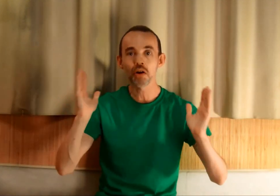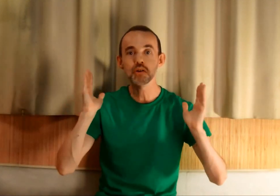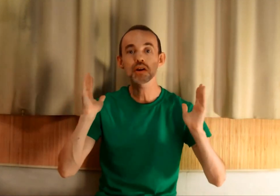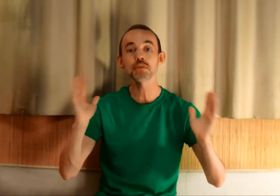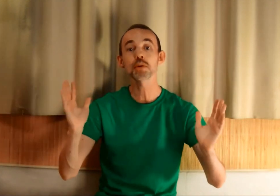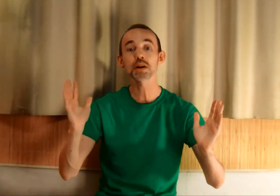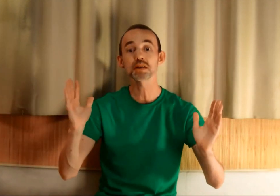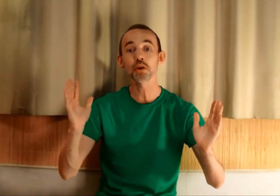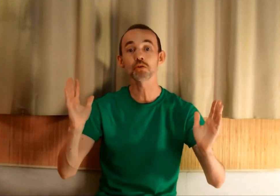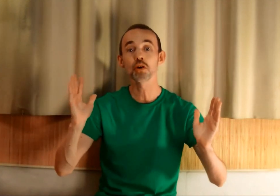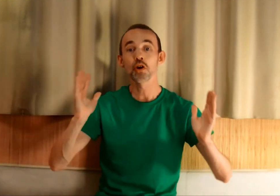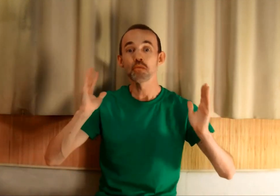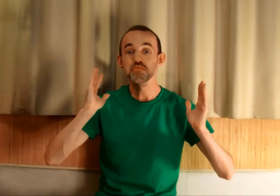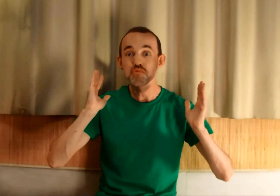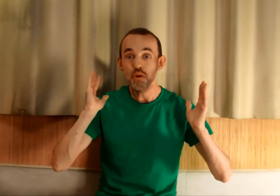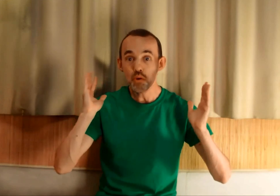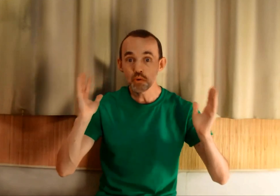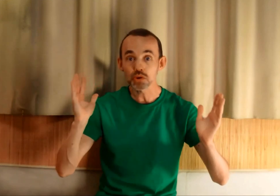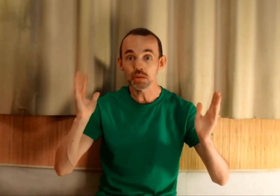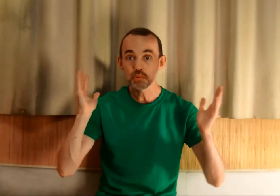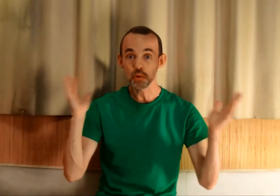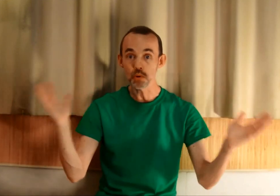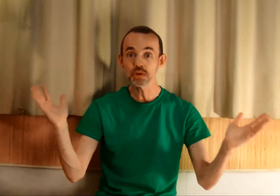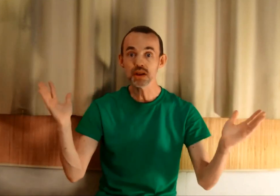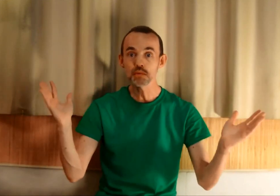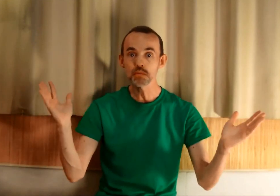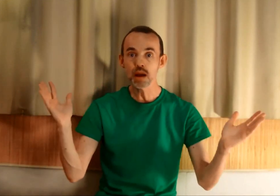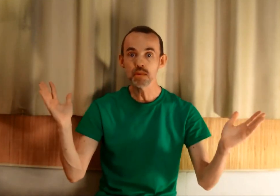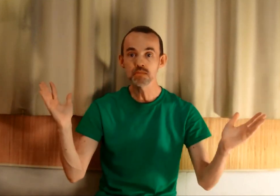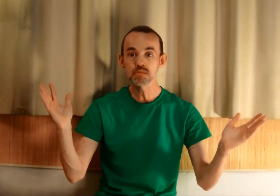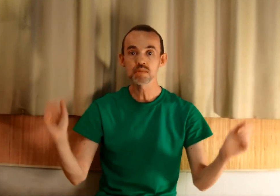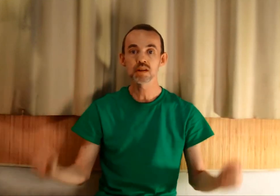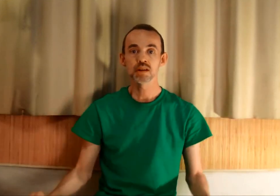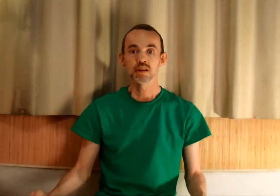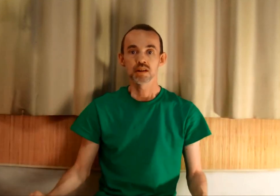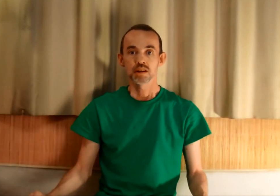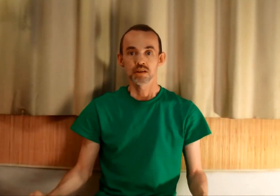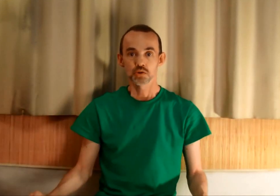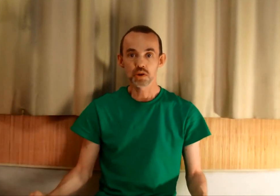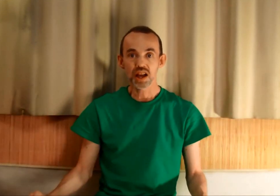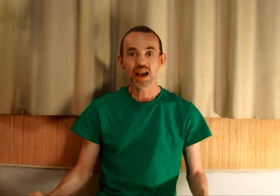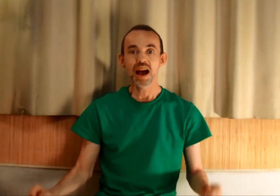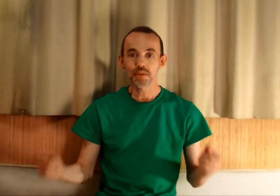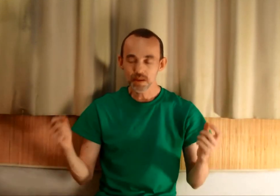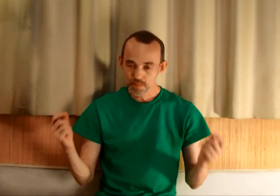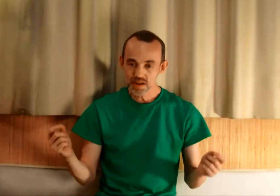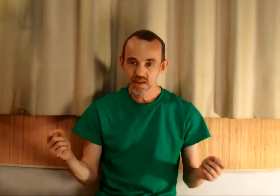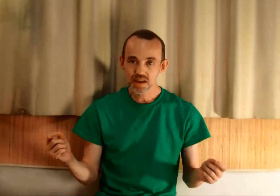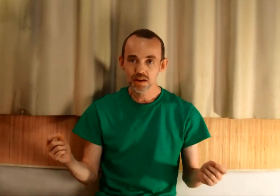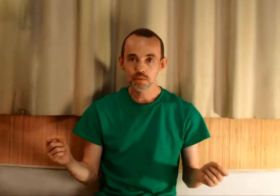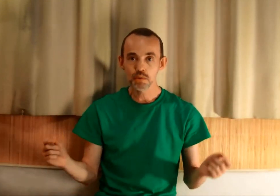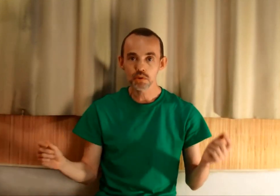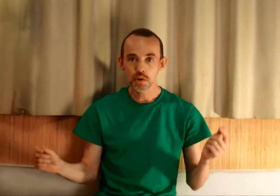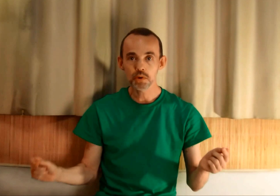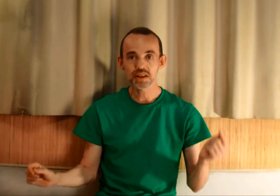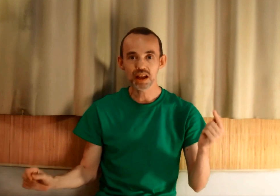encore que la fois précédente, pour oser, pour oser de vous-même, je vous lirai avec plaisir vos commentaires,